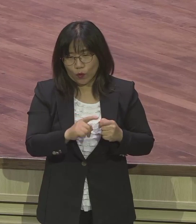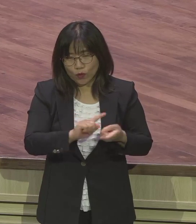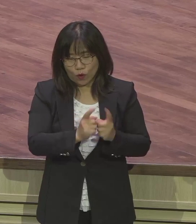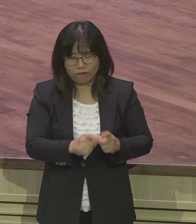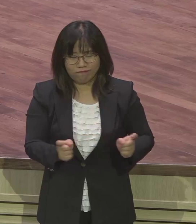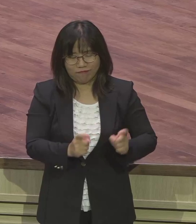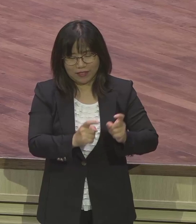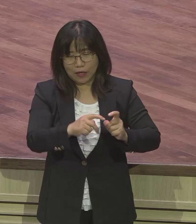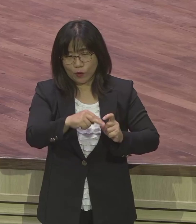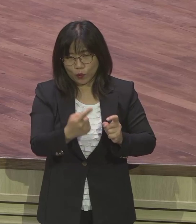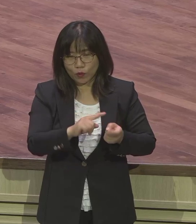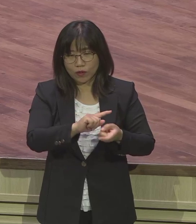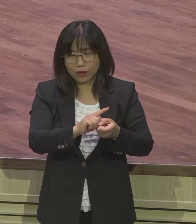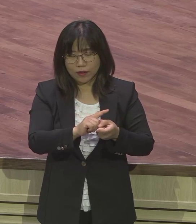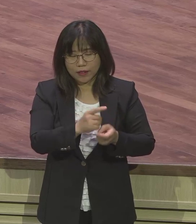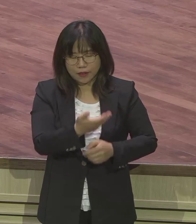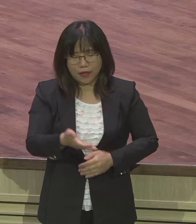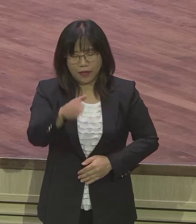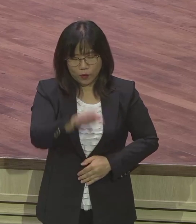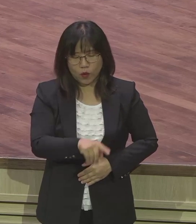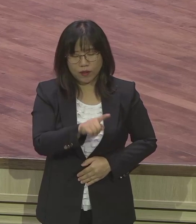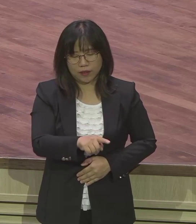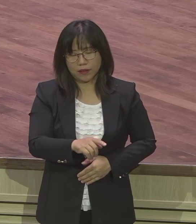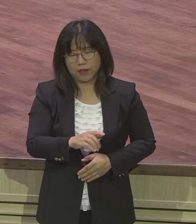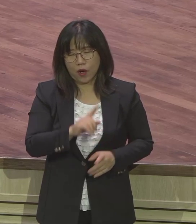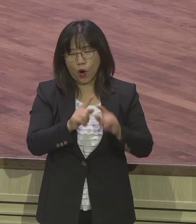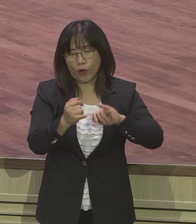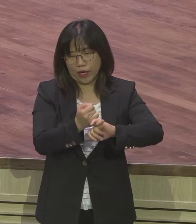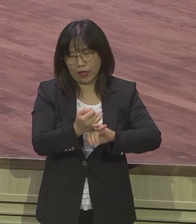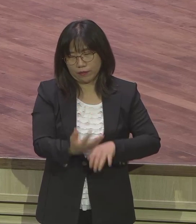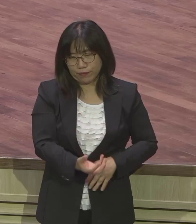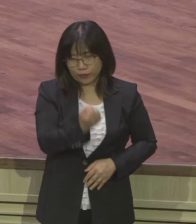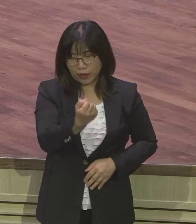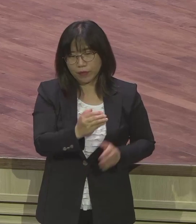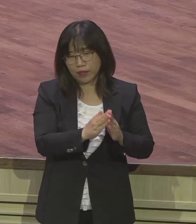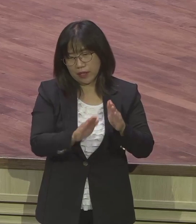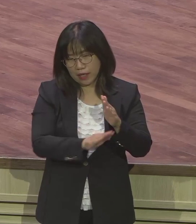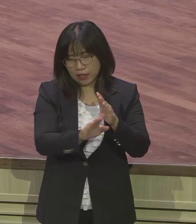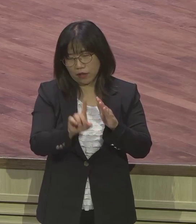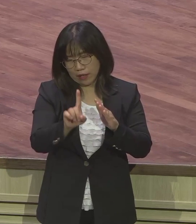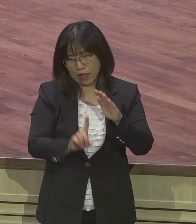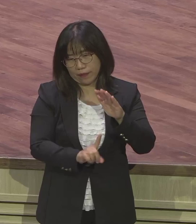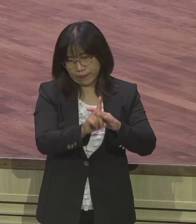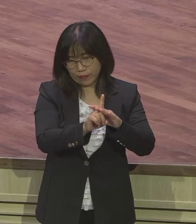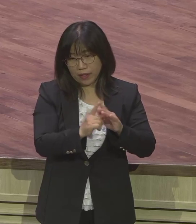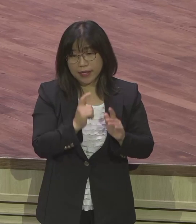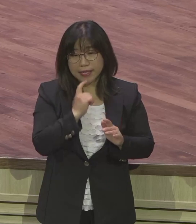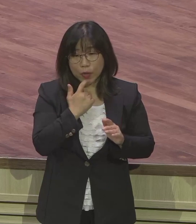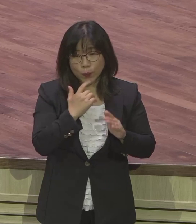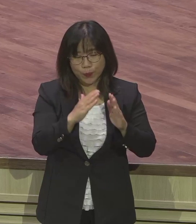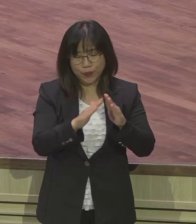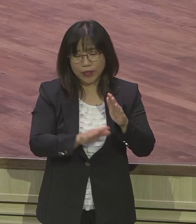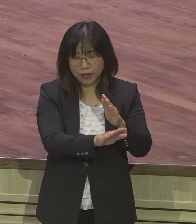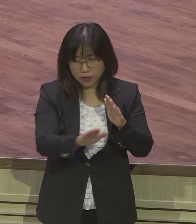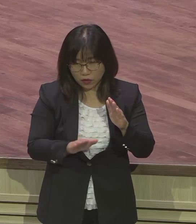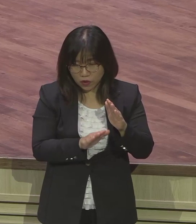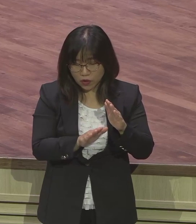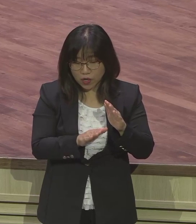이 한 집밖에 없어요 그 외에는 싹 다 하나님 없는 가난에 사는